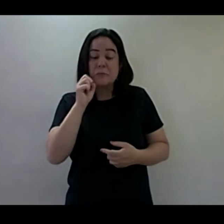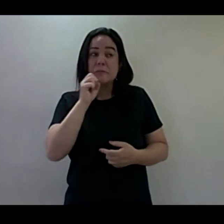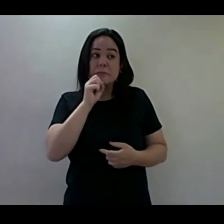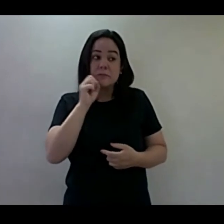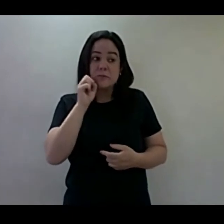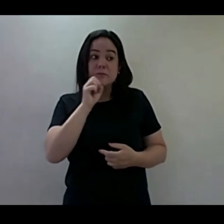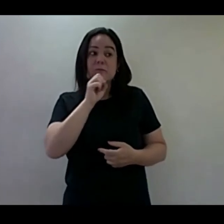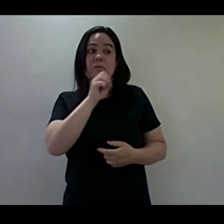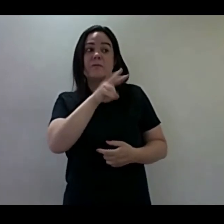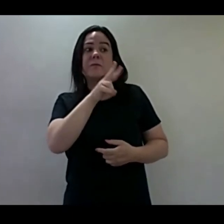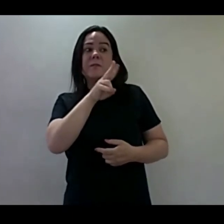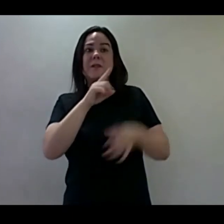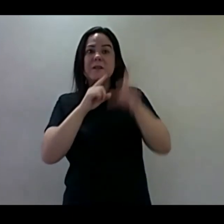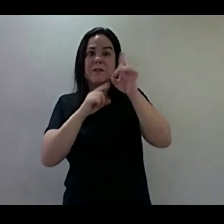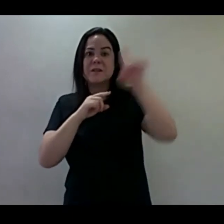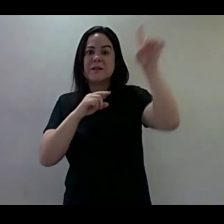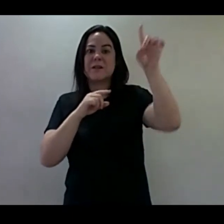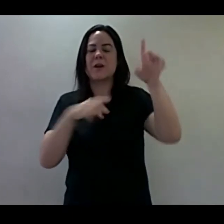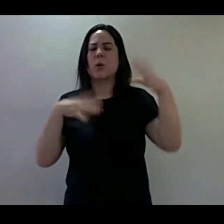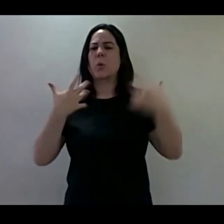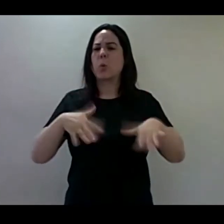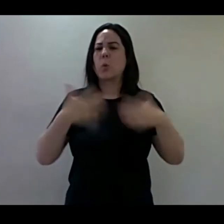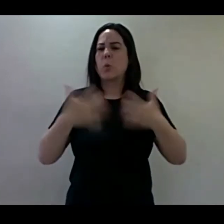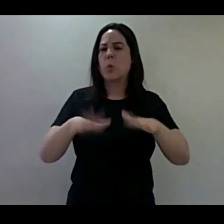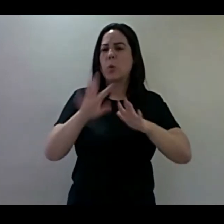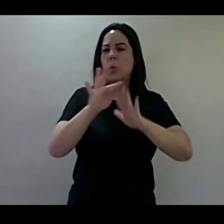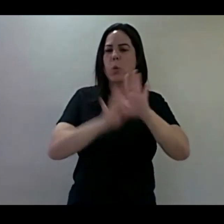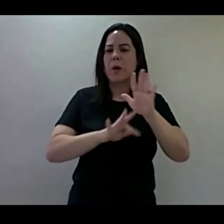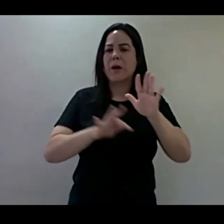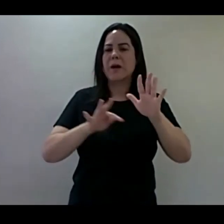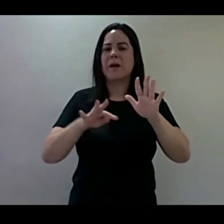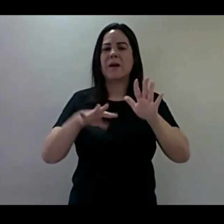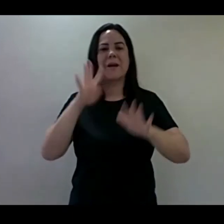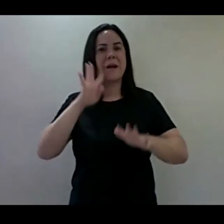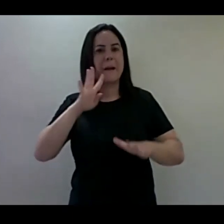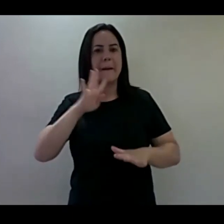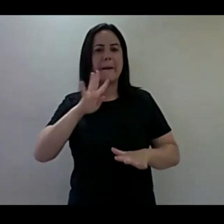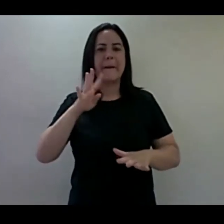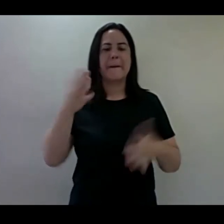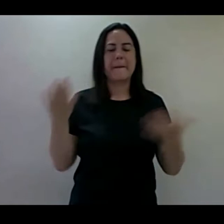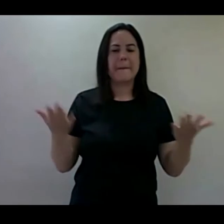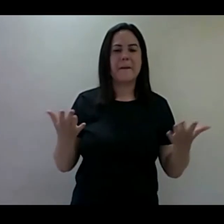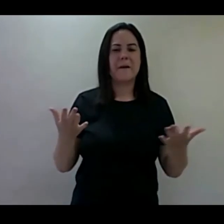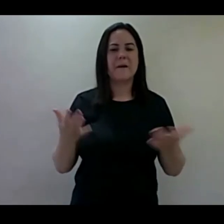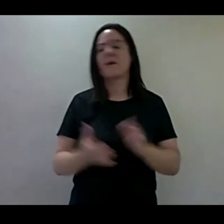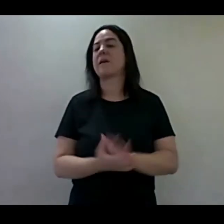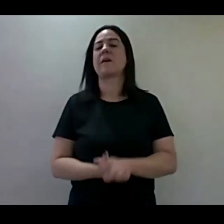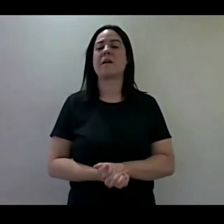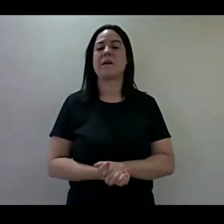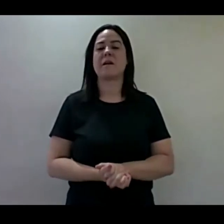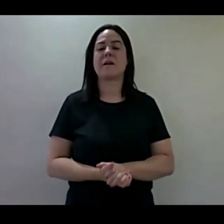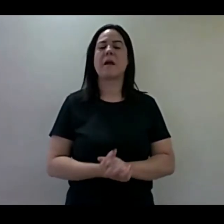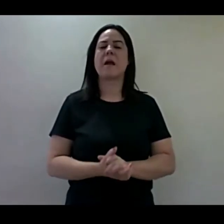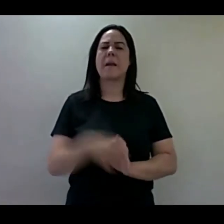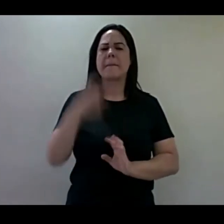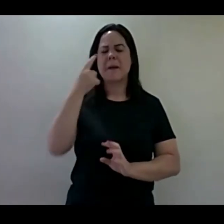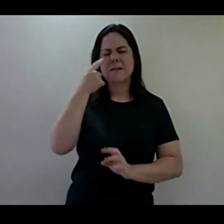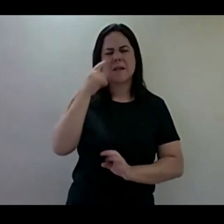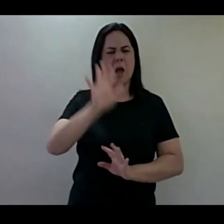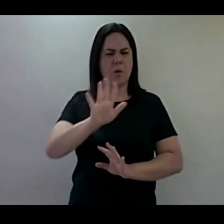passagem é sensacional, eu sempre fico lembrando dos filmes, dos desenhos. Mas vamos com calma, bem devagar. Lembre-se das